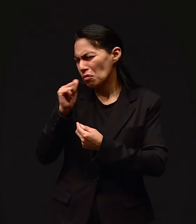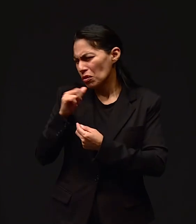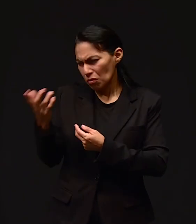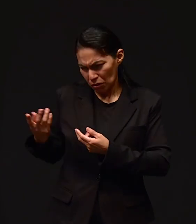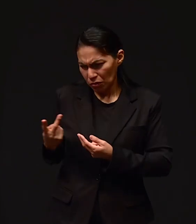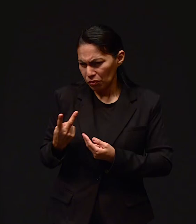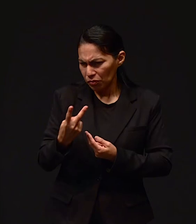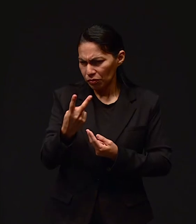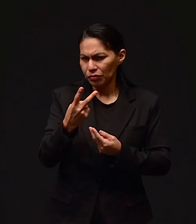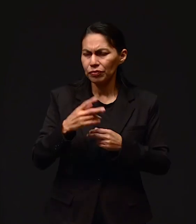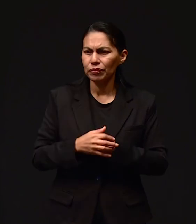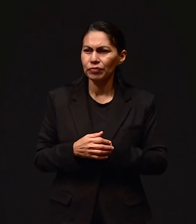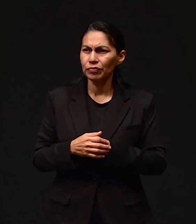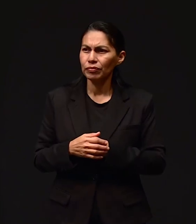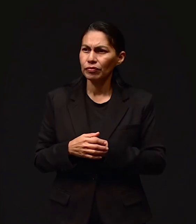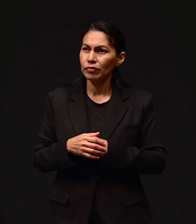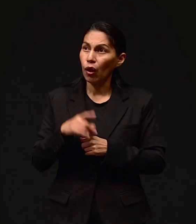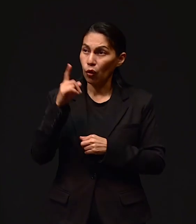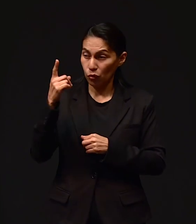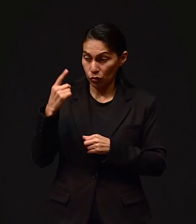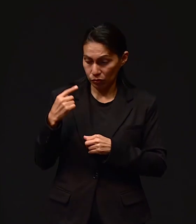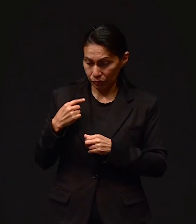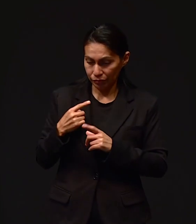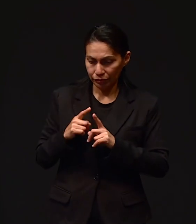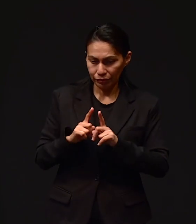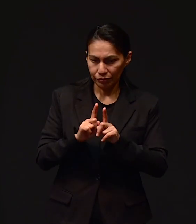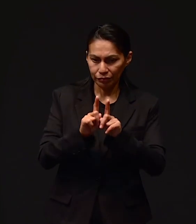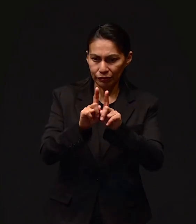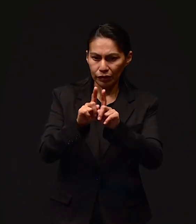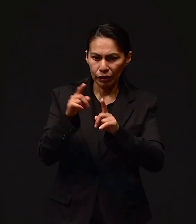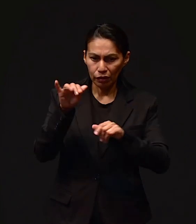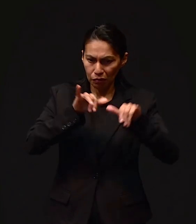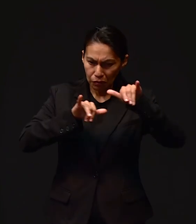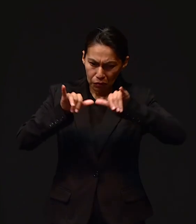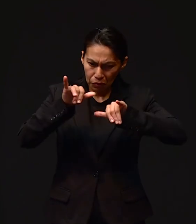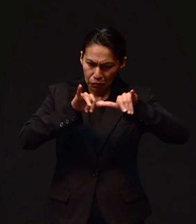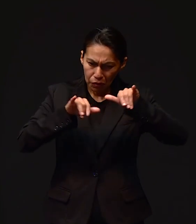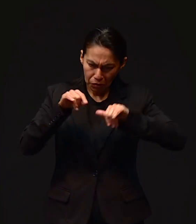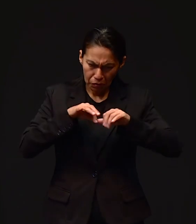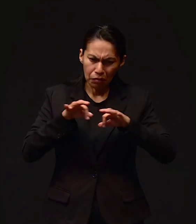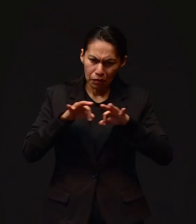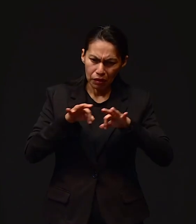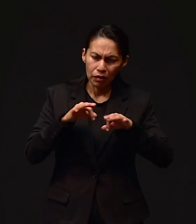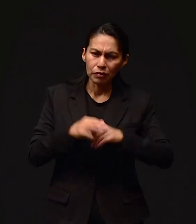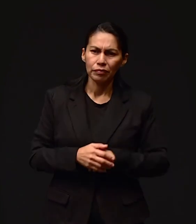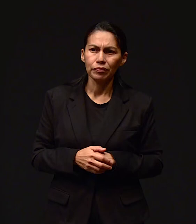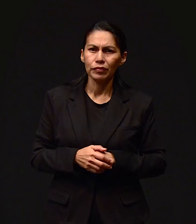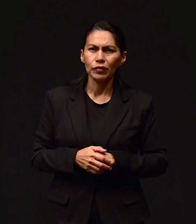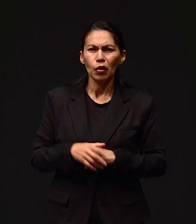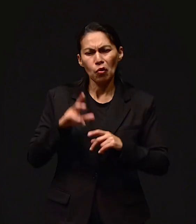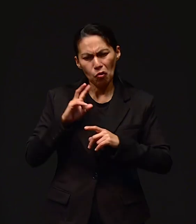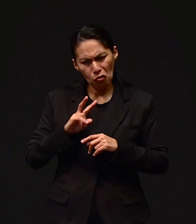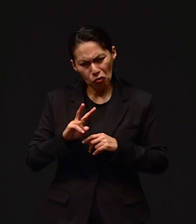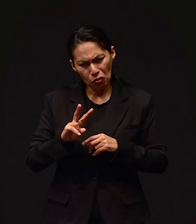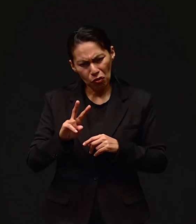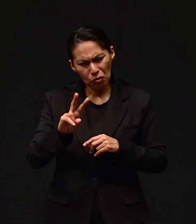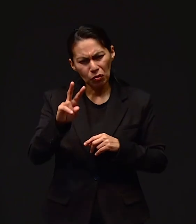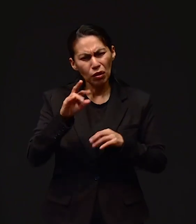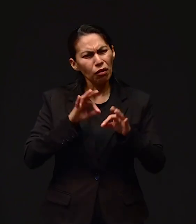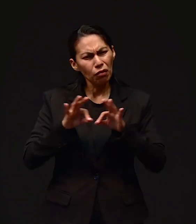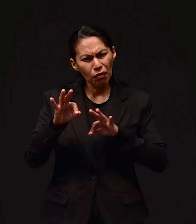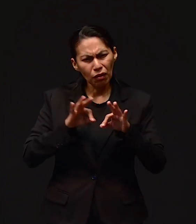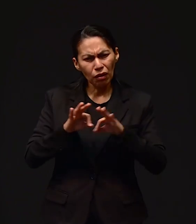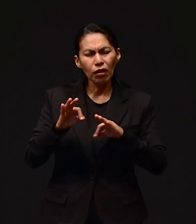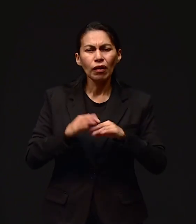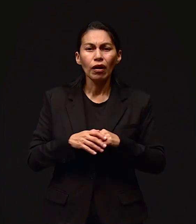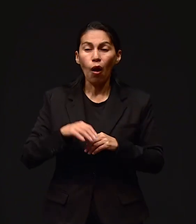momento. Necesito que estés conmigo también allá en el laboratorio. Y entonces nos fuimos al laboratorio a trabajar